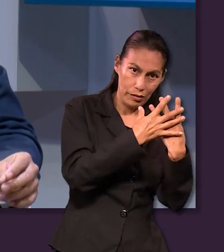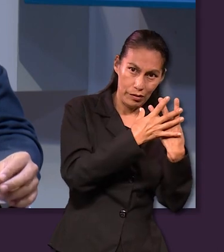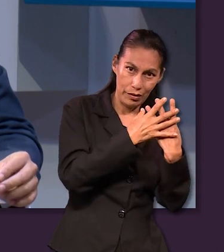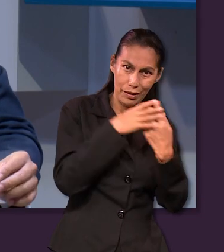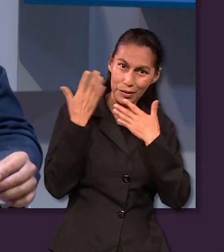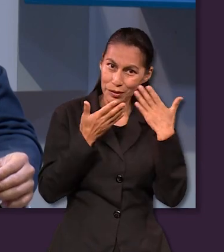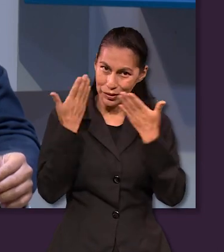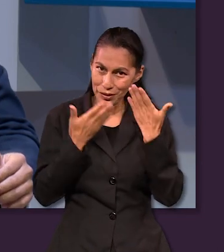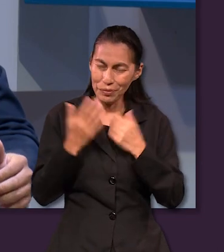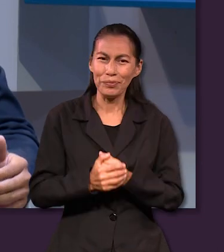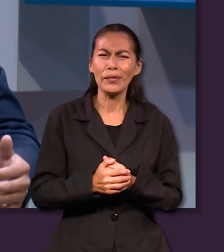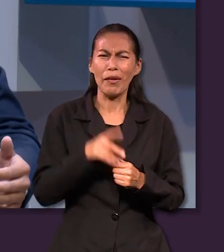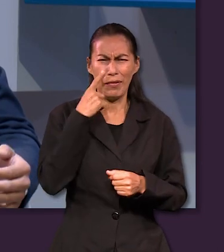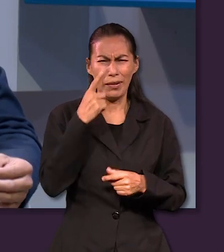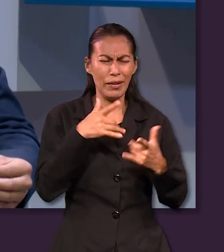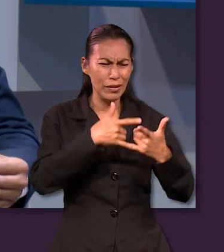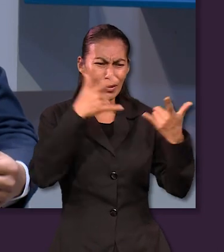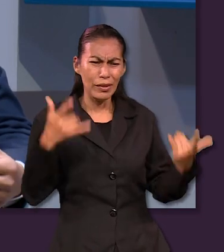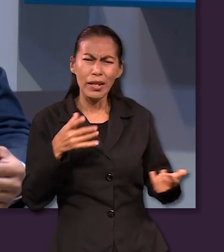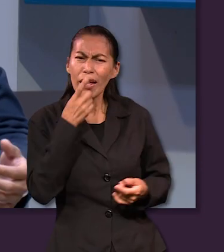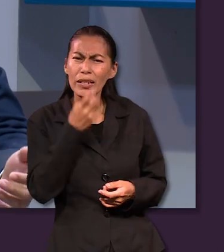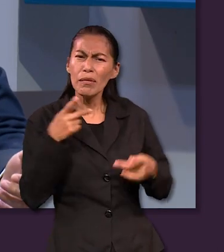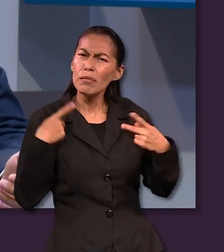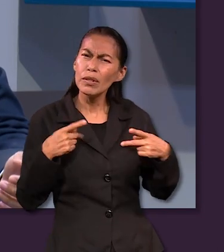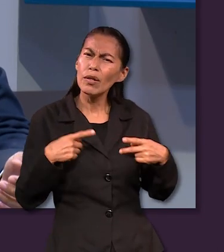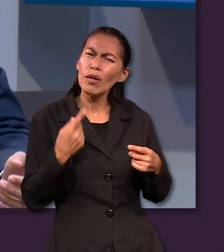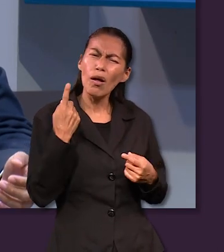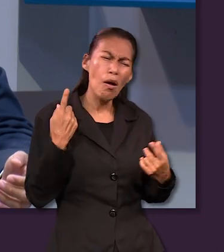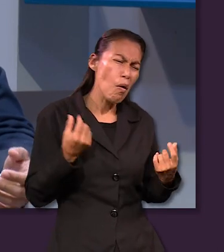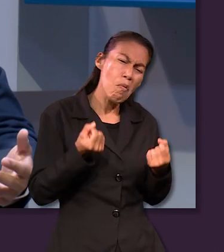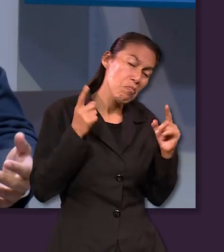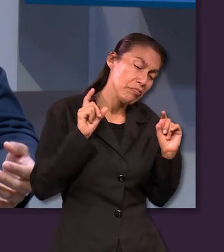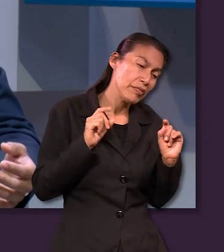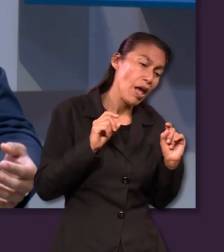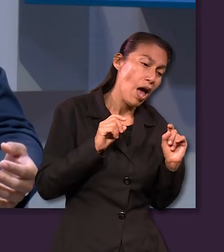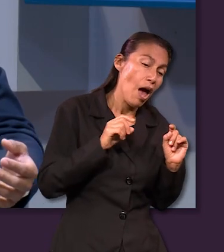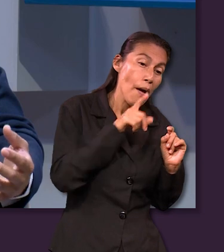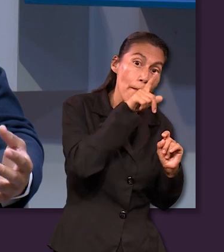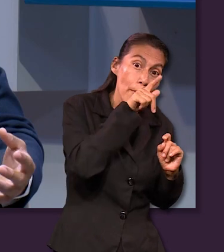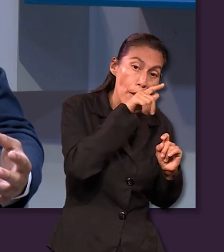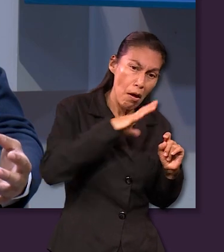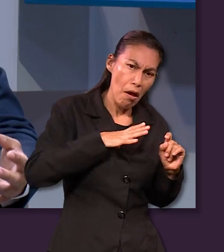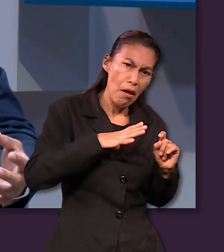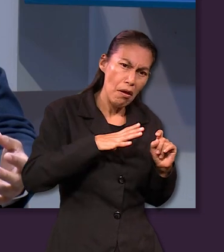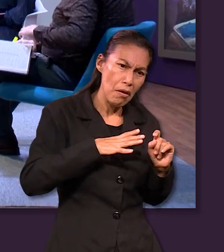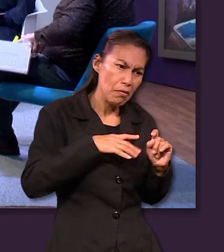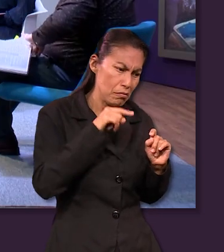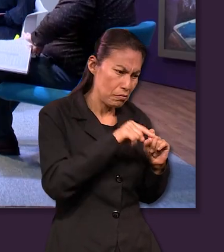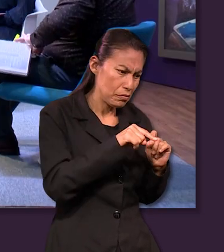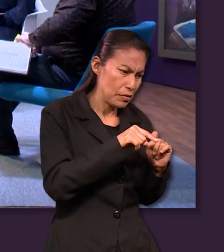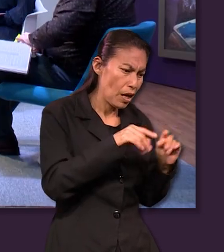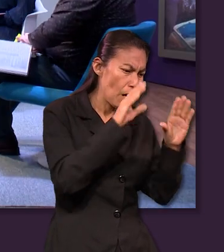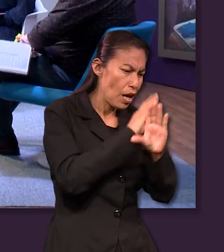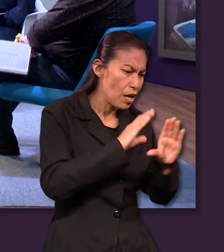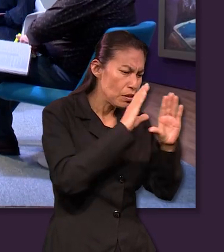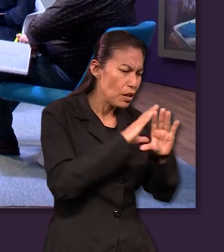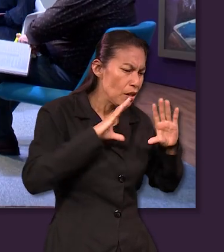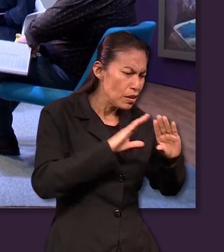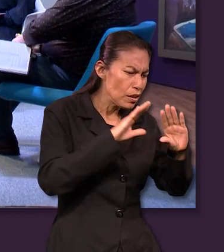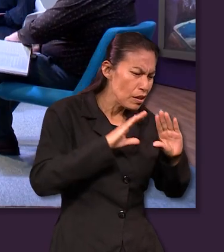es interesante? Según la lección dice que La Jaula del Pájaro, una persona tenía un pájaro en una jaula y quería enseñarle una canción,